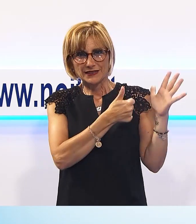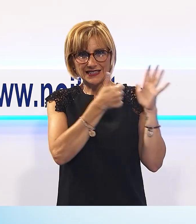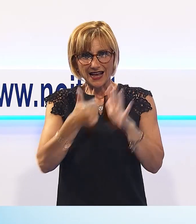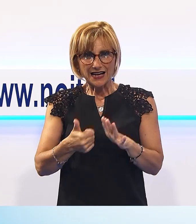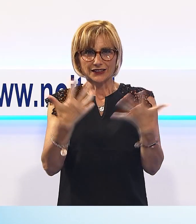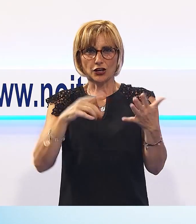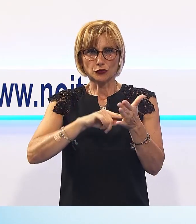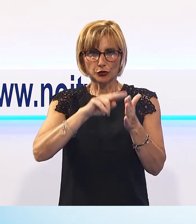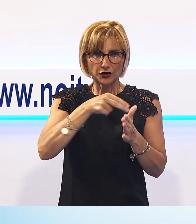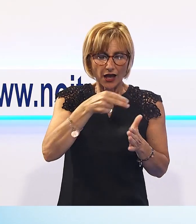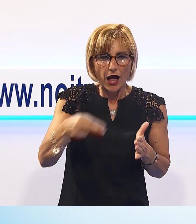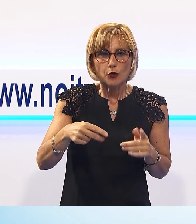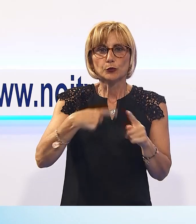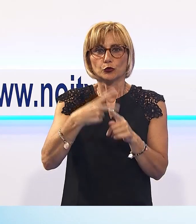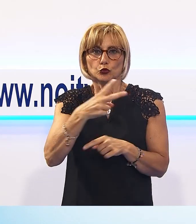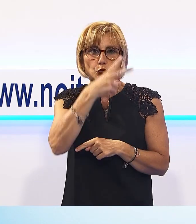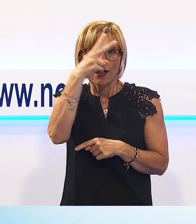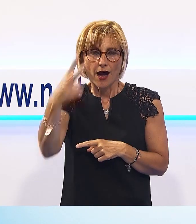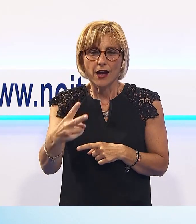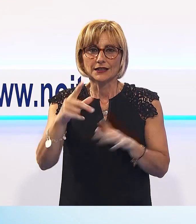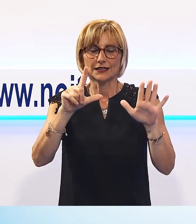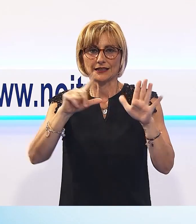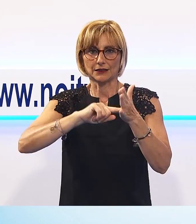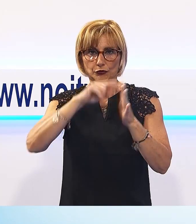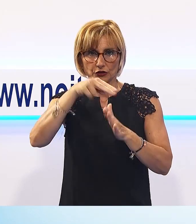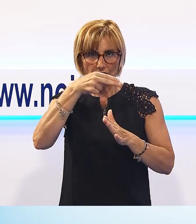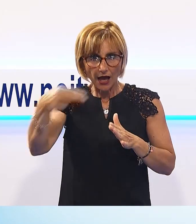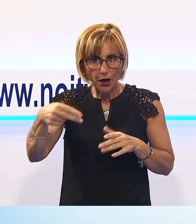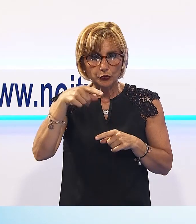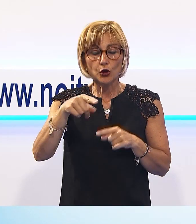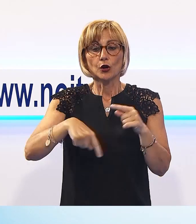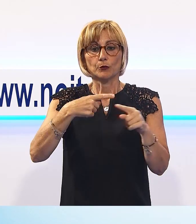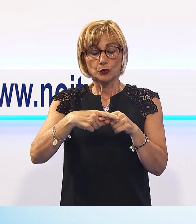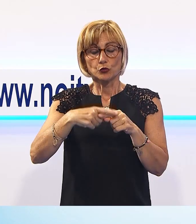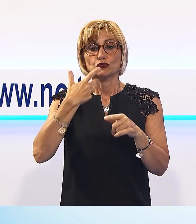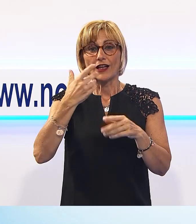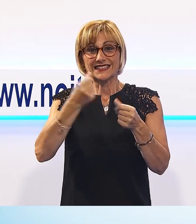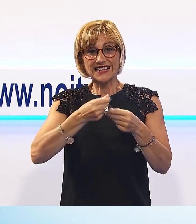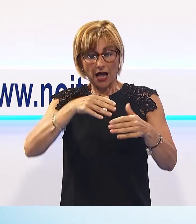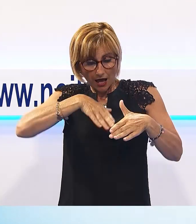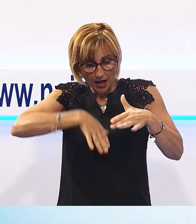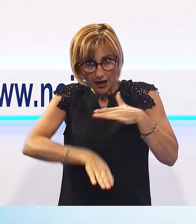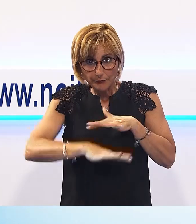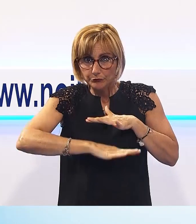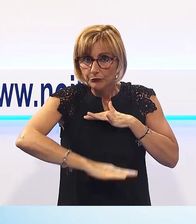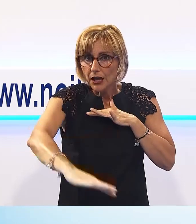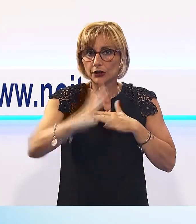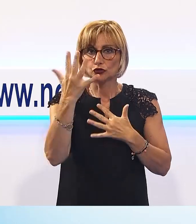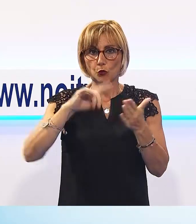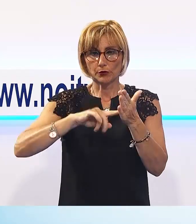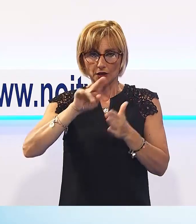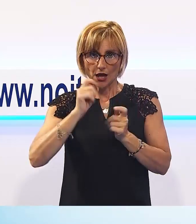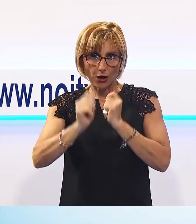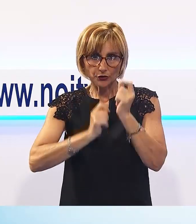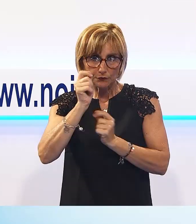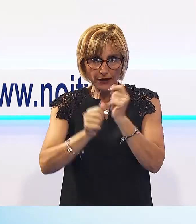milioni nei prossimi due anni. Fra le opere in arrivo c'è il sabbio d'otto, impianto da 5 milioni di euro, atteso da moltissimi anni, che